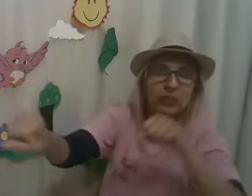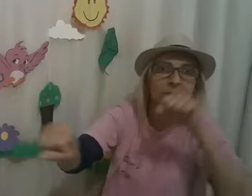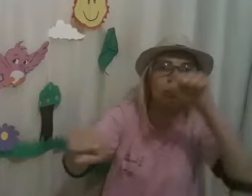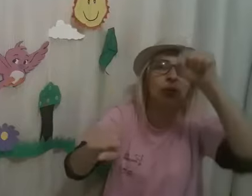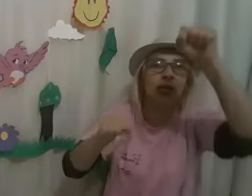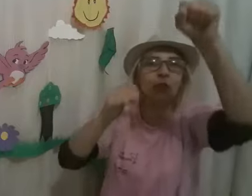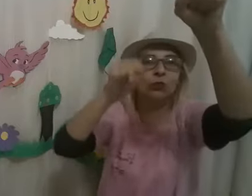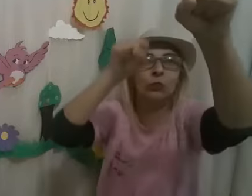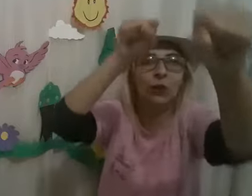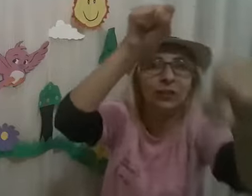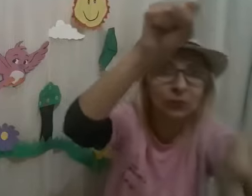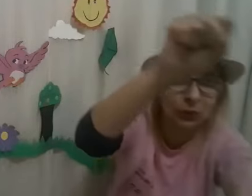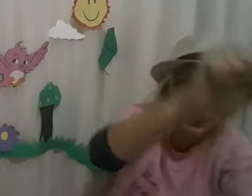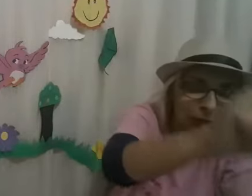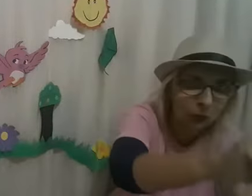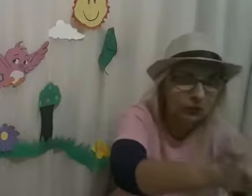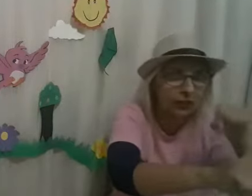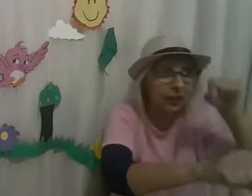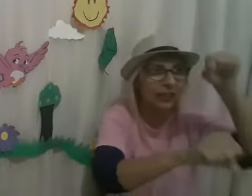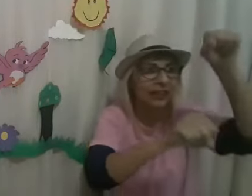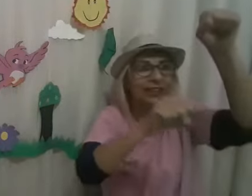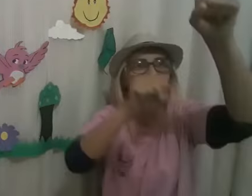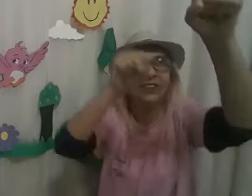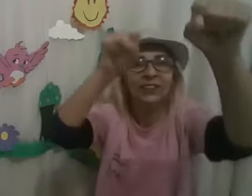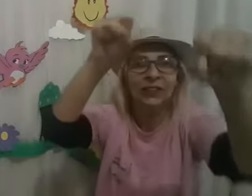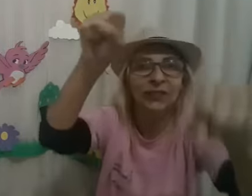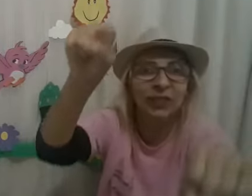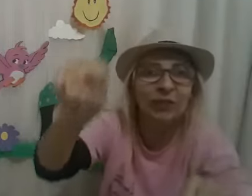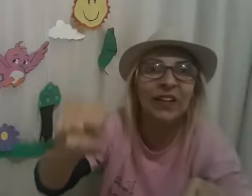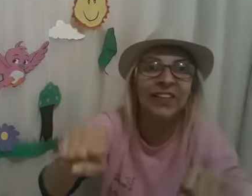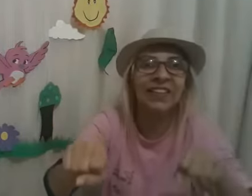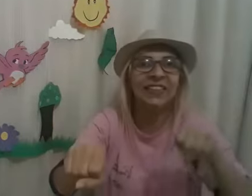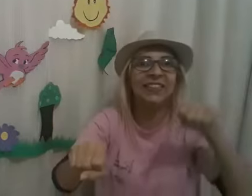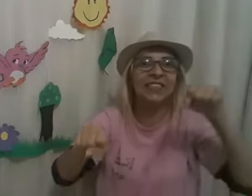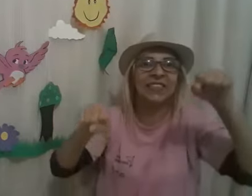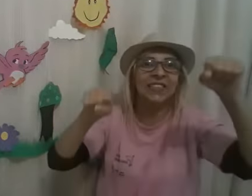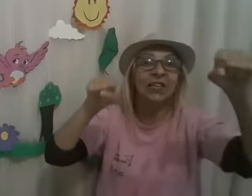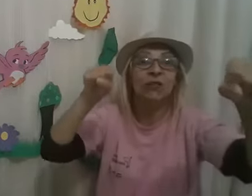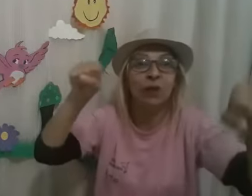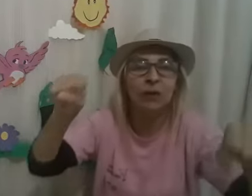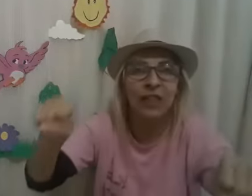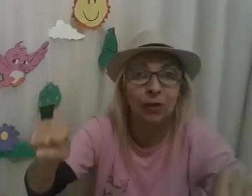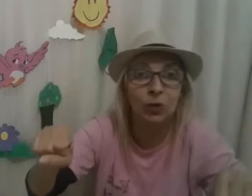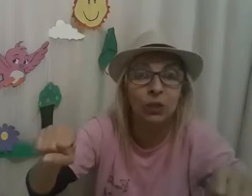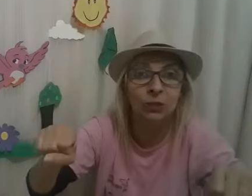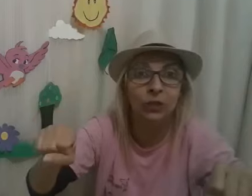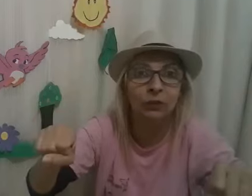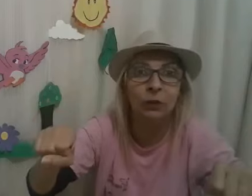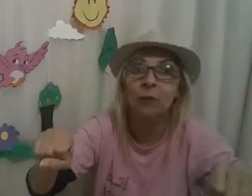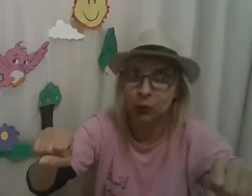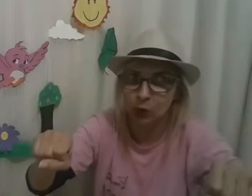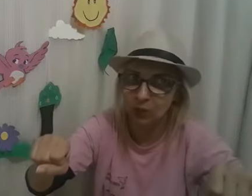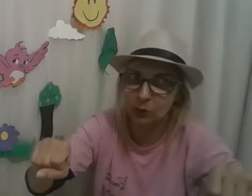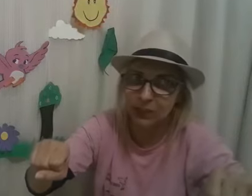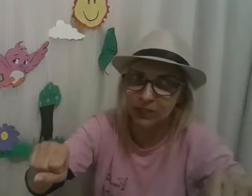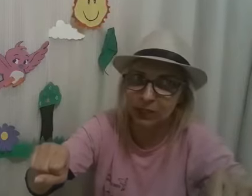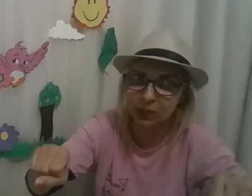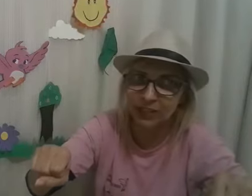espaço, o astronauta. Muito bem, crianças! Vamos lá, continuando no nosso passeio, na nossa